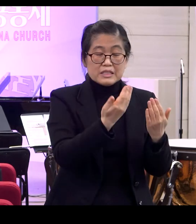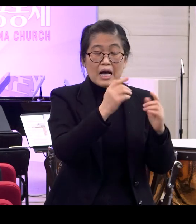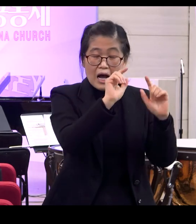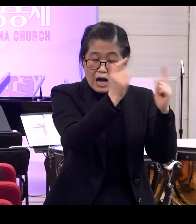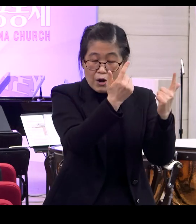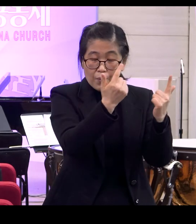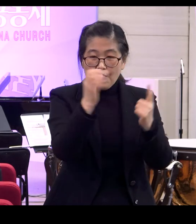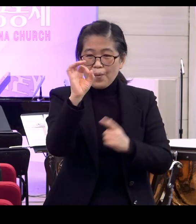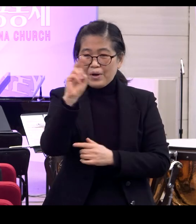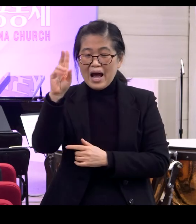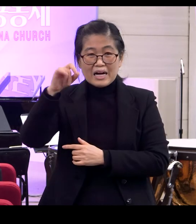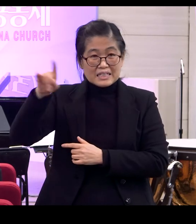양자 영을 받았으므로